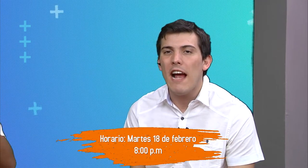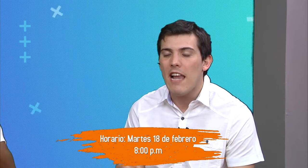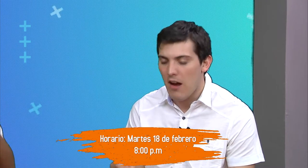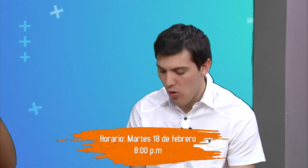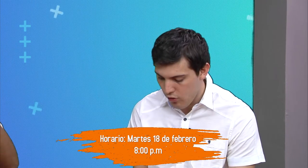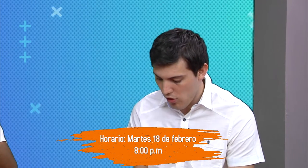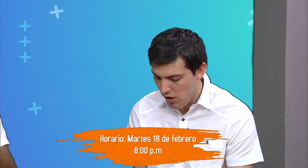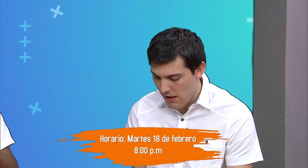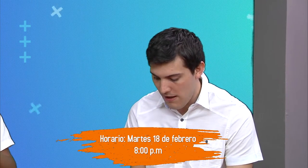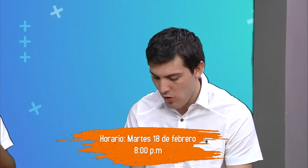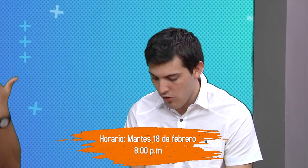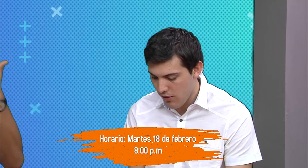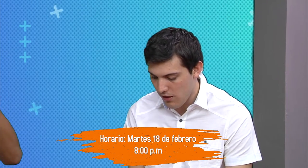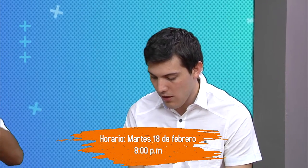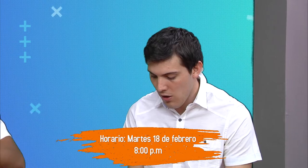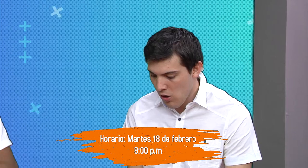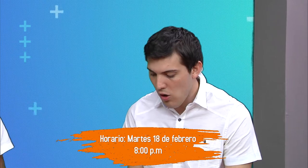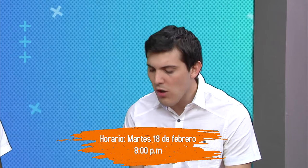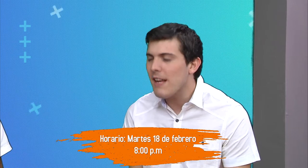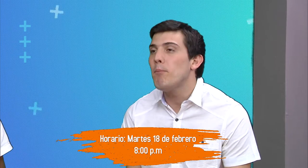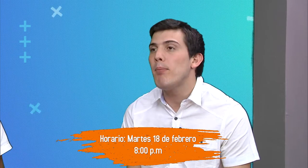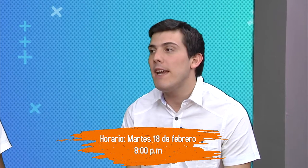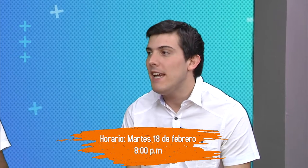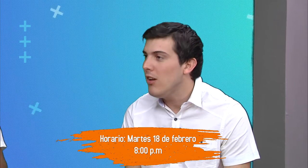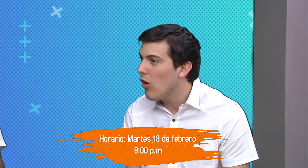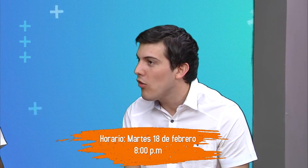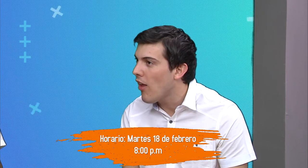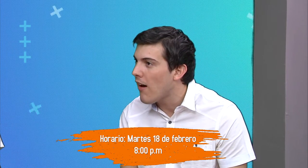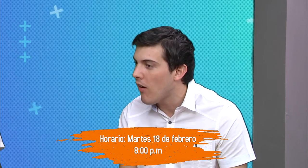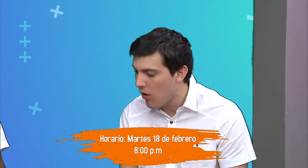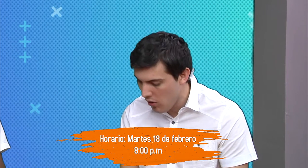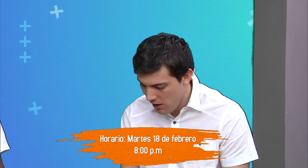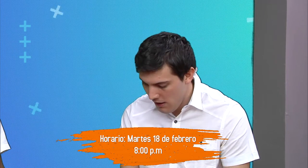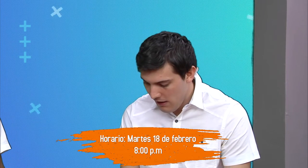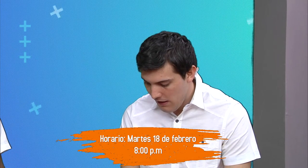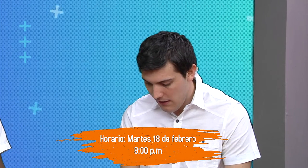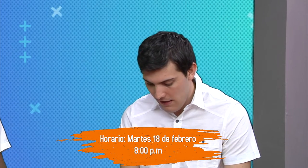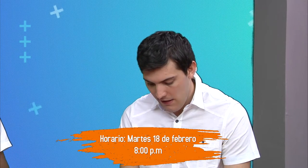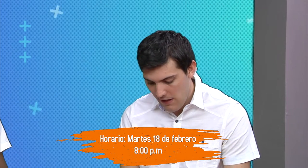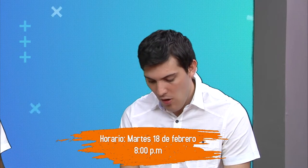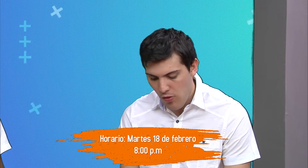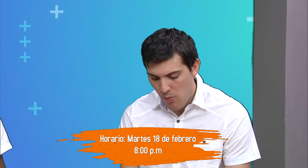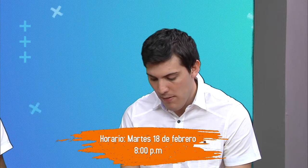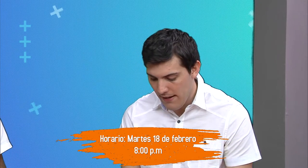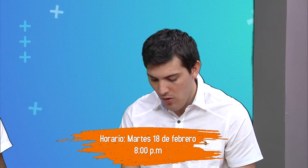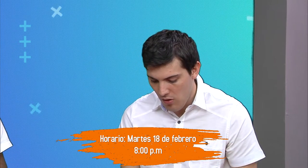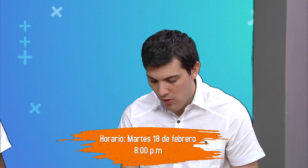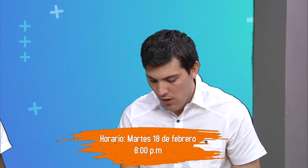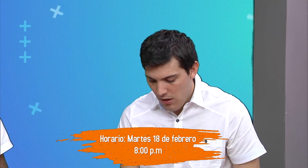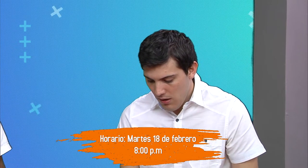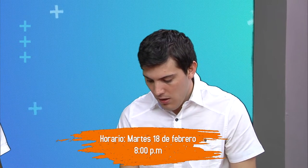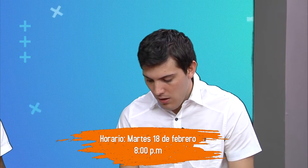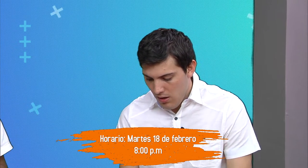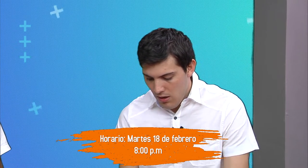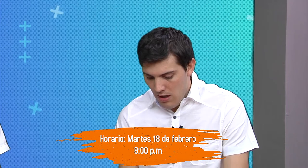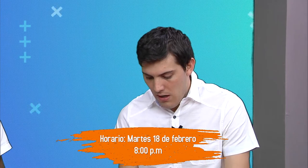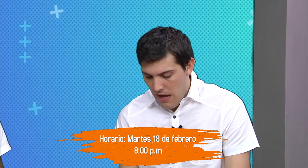hoy a las 8 de la noche, con reprise los sábados y los domingos